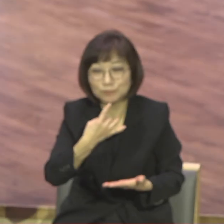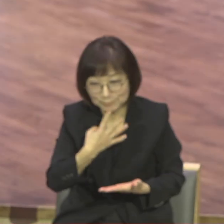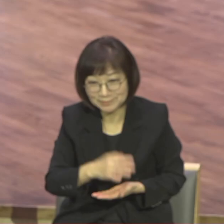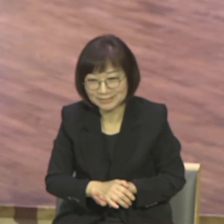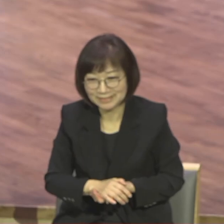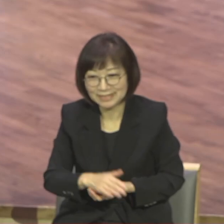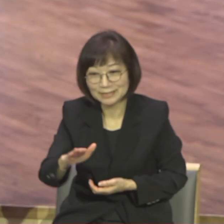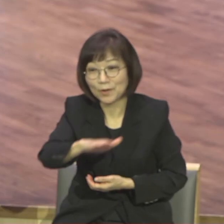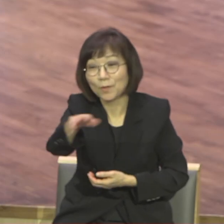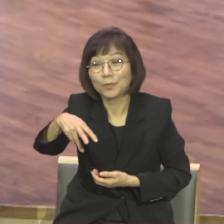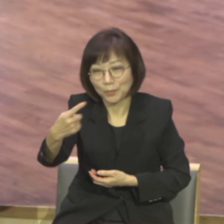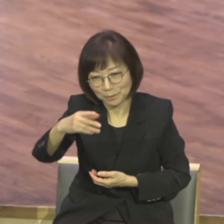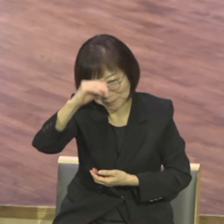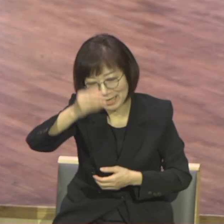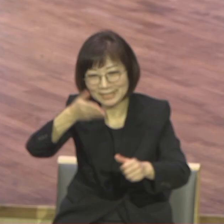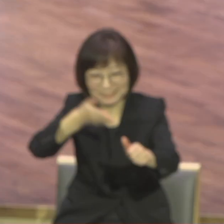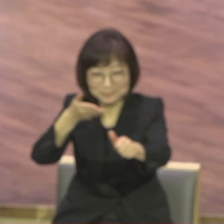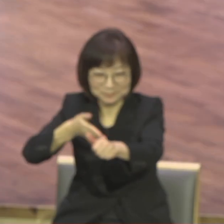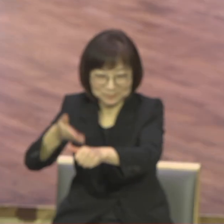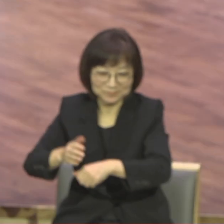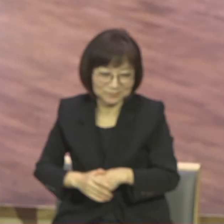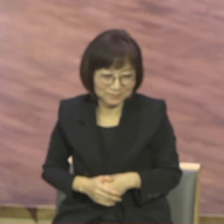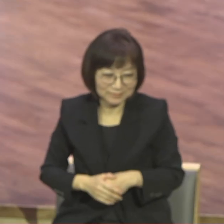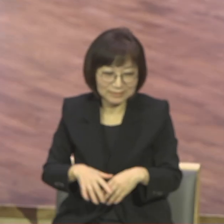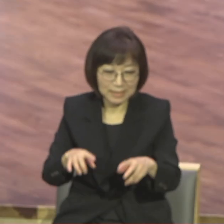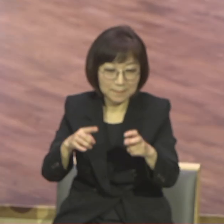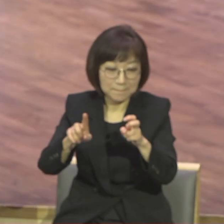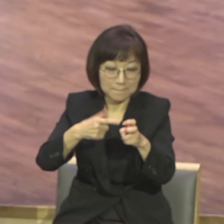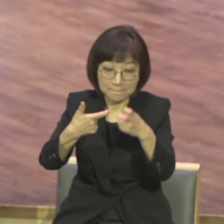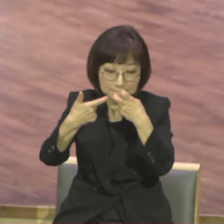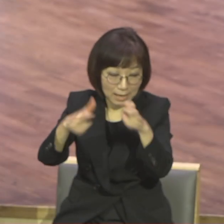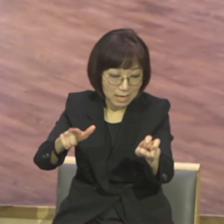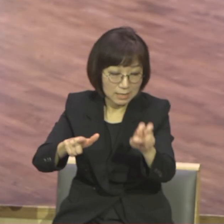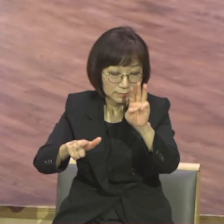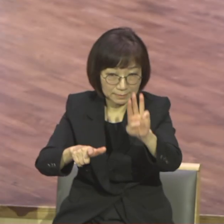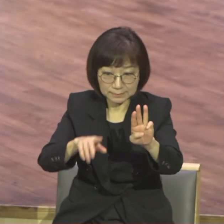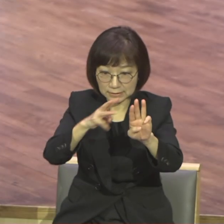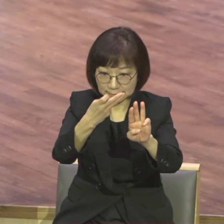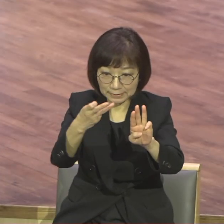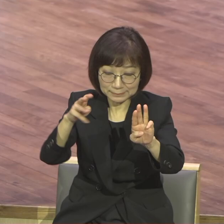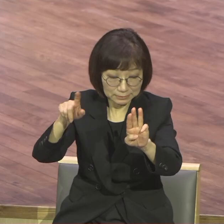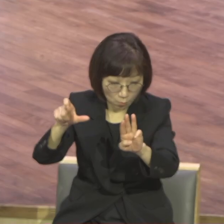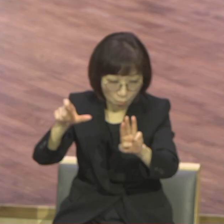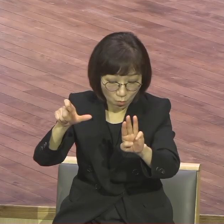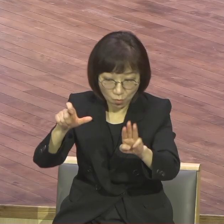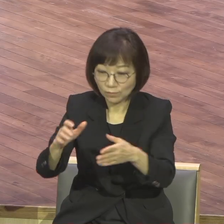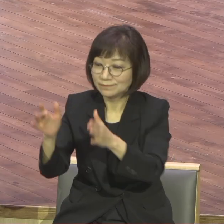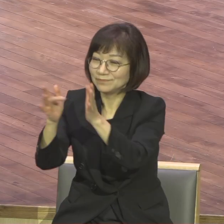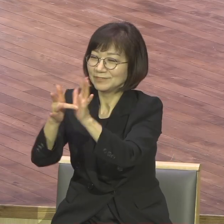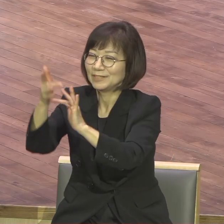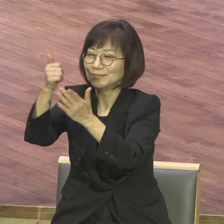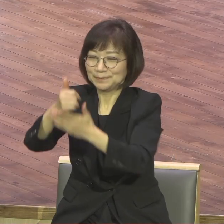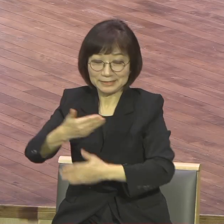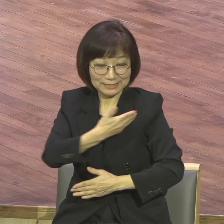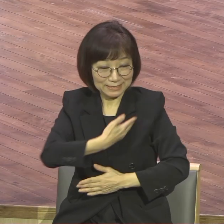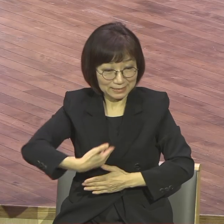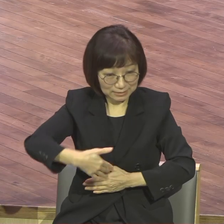해보시기 바랍니다 마가범 3장 13절로 15절에 보면 예수님께서 제자들을 부르시고 부르시고